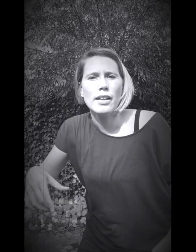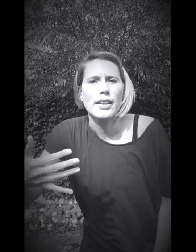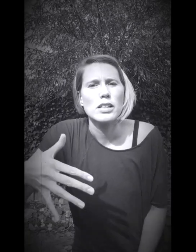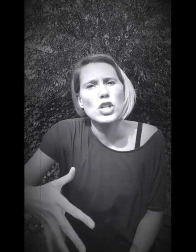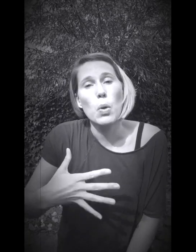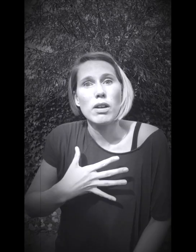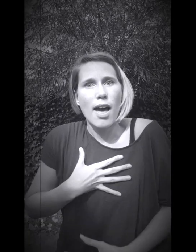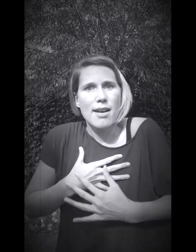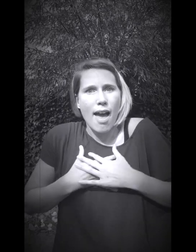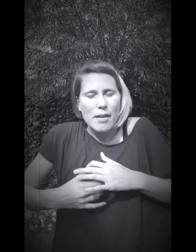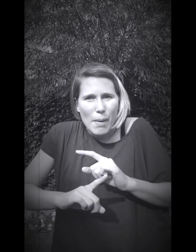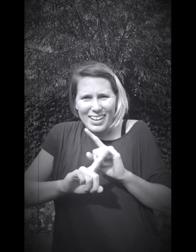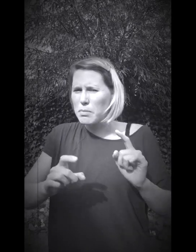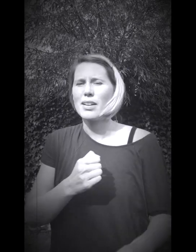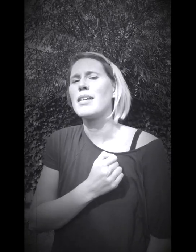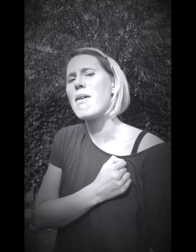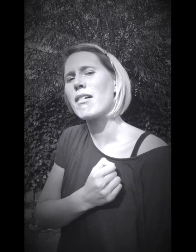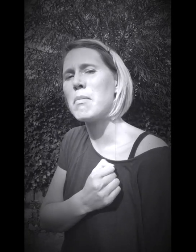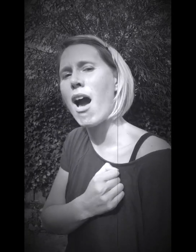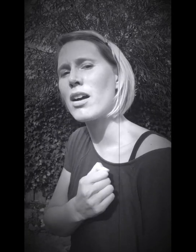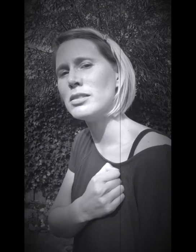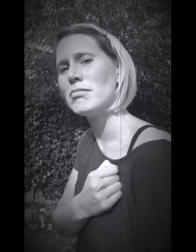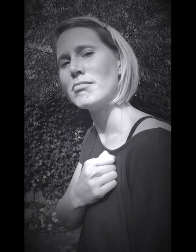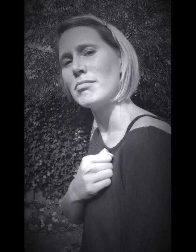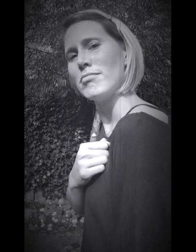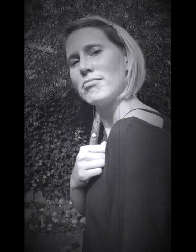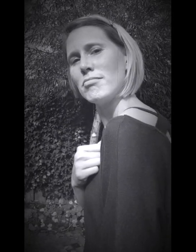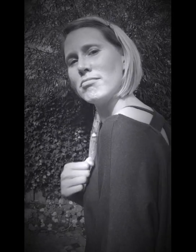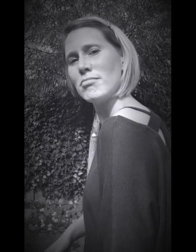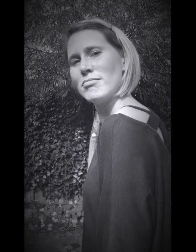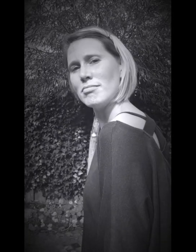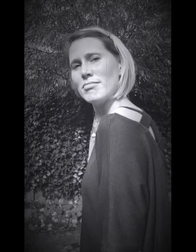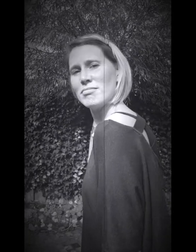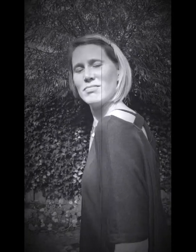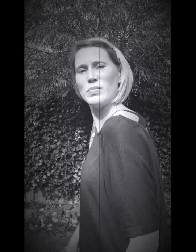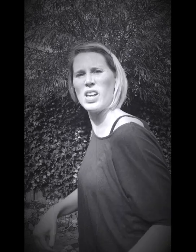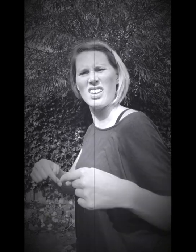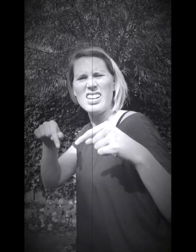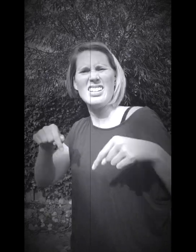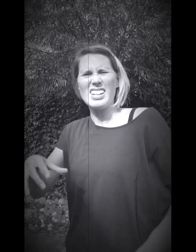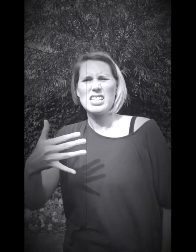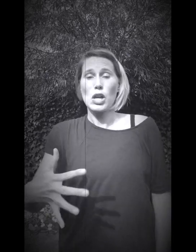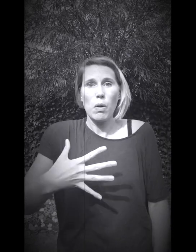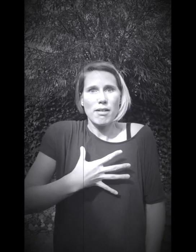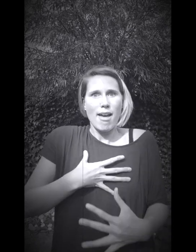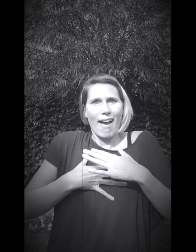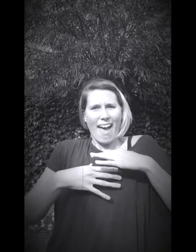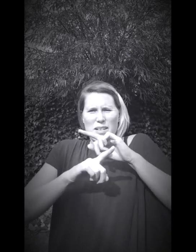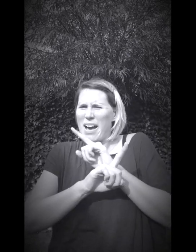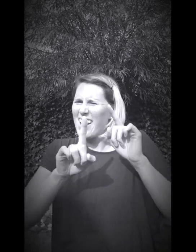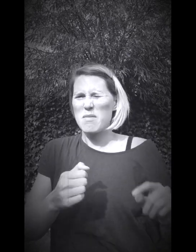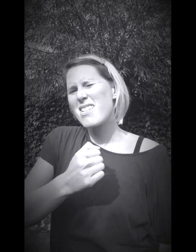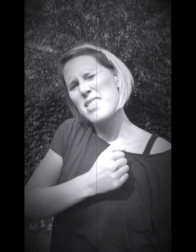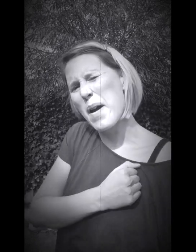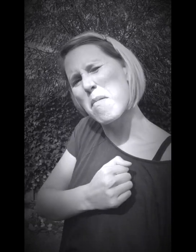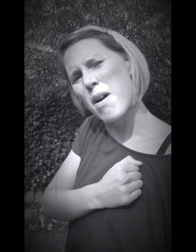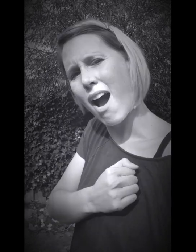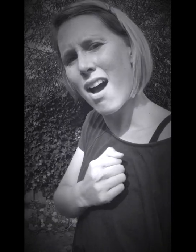Dit is geluk eng, eng, maar ik ben niet bang Dit is geluk eng, maar ik ben niet bang